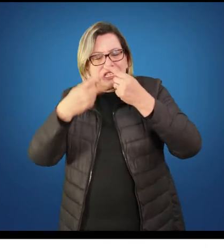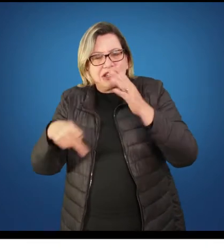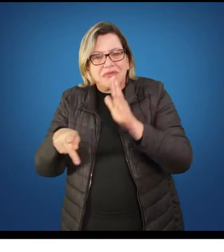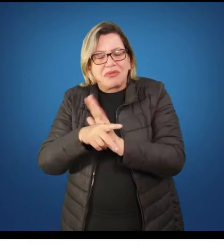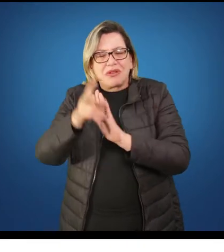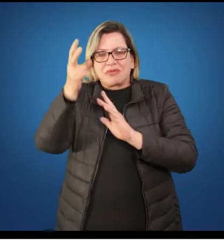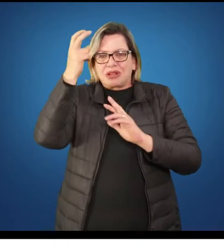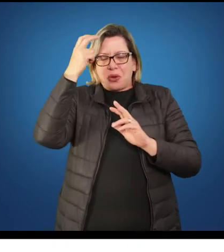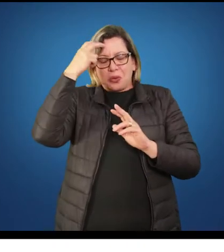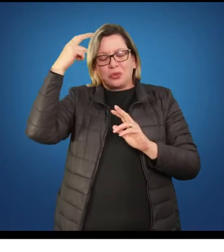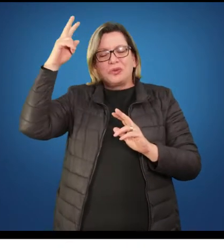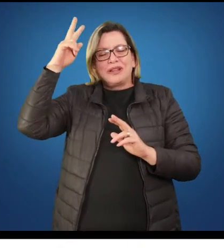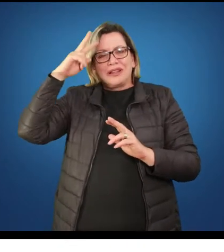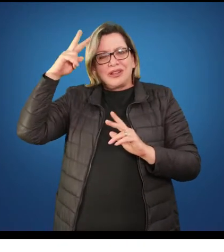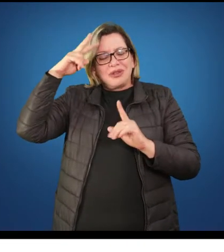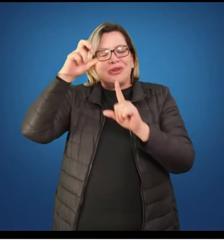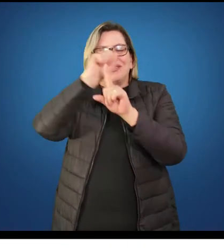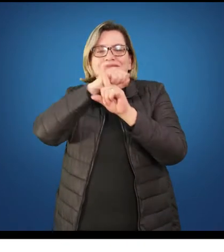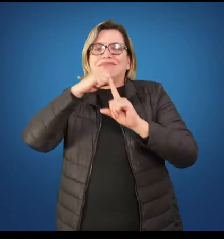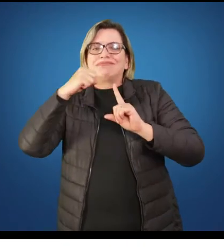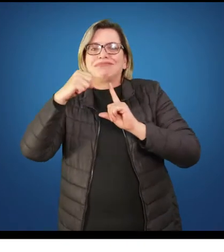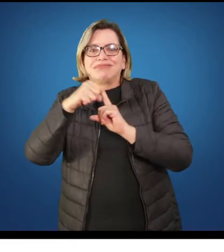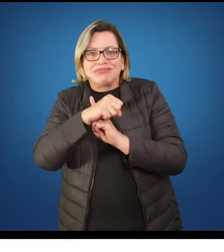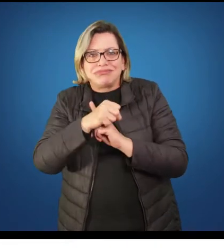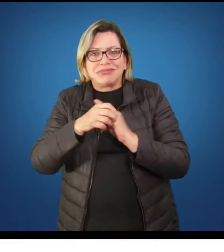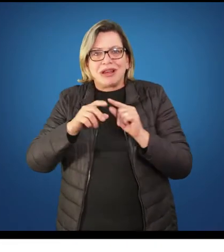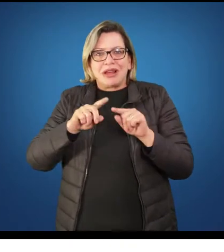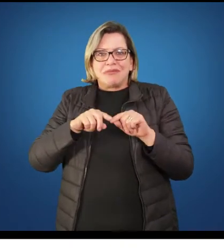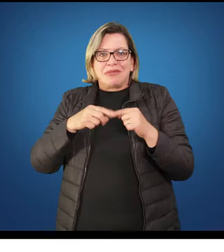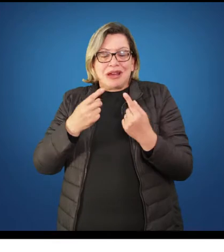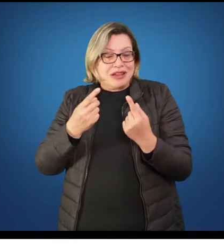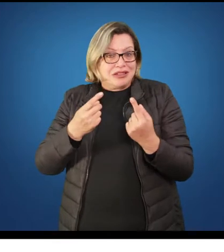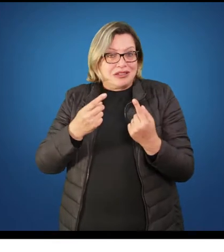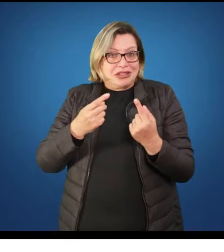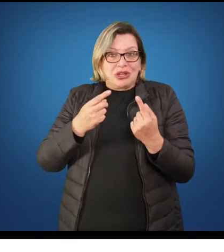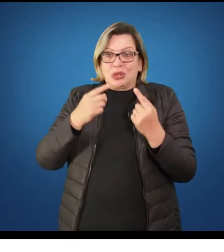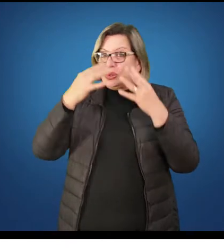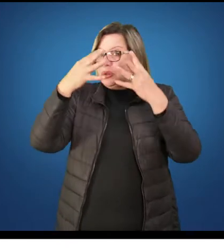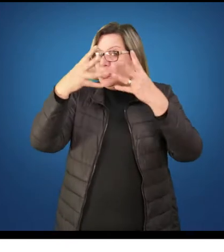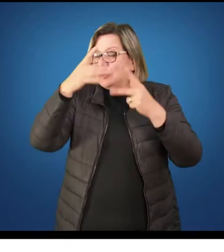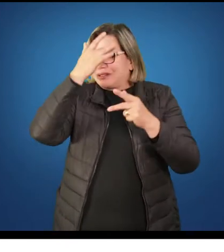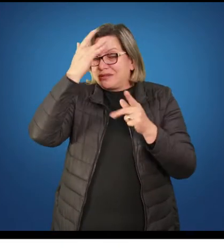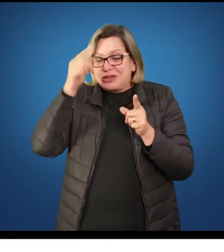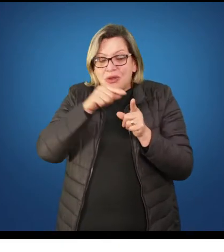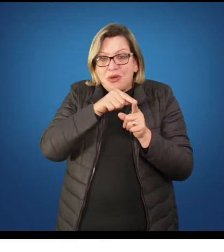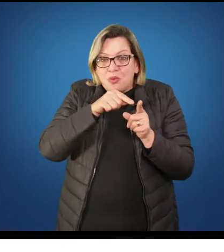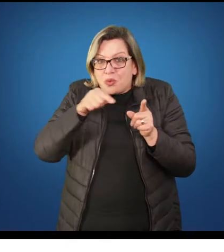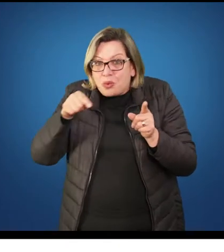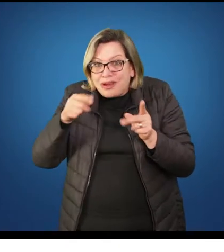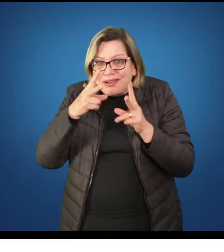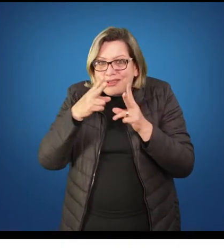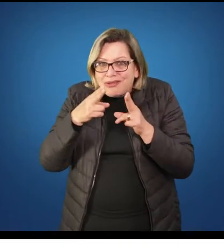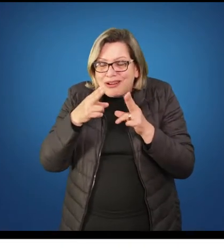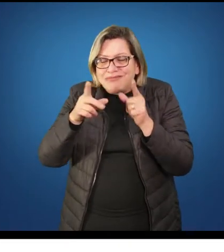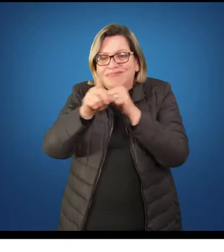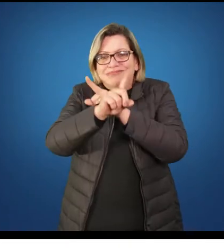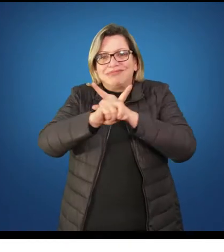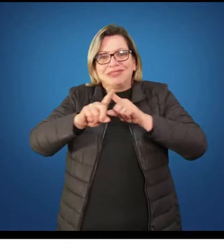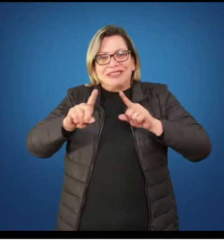em decorrência de algumas profissões que exigiam um nível maior de especialização, de estudo. E também,